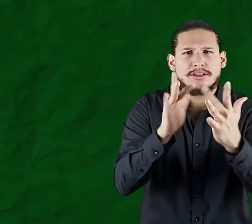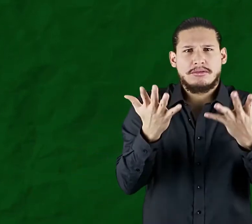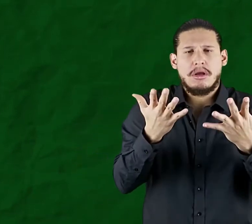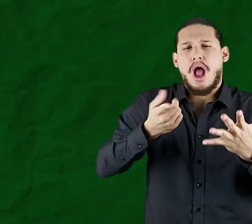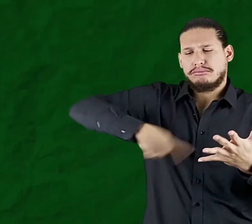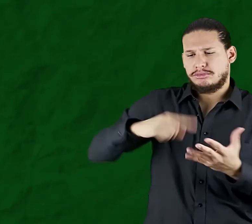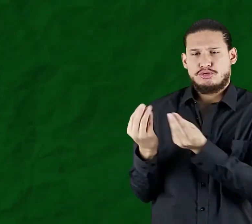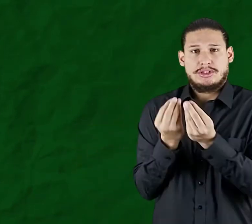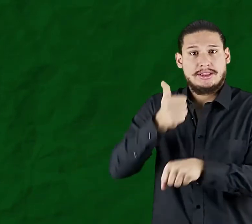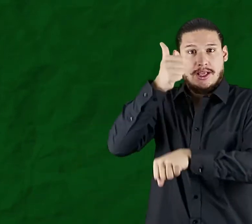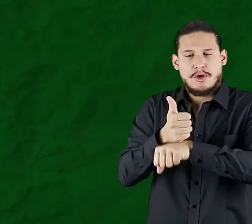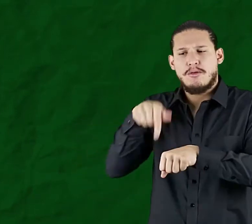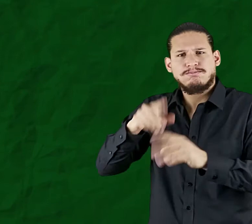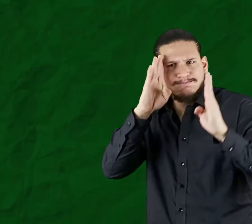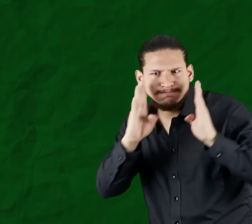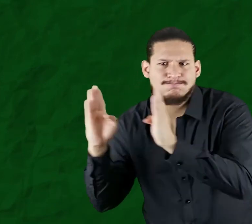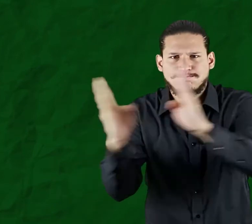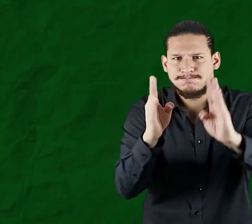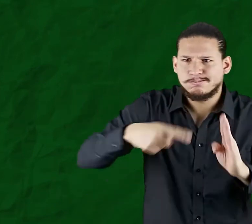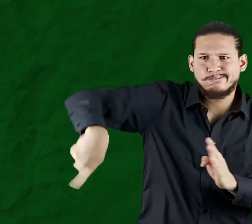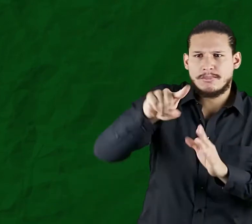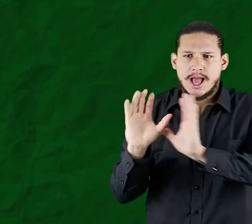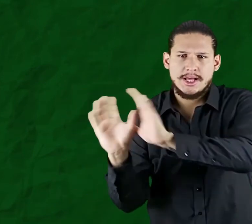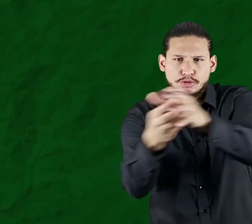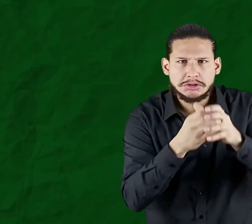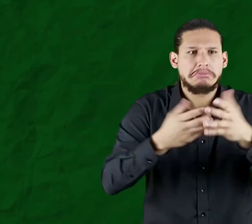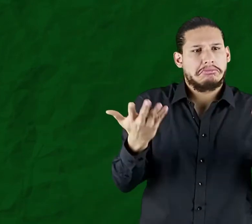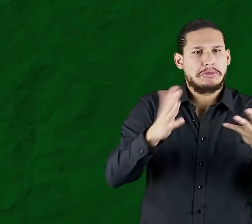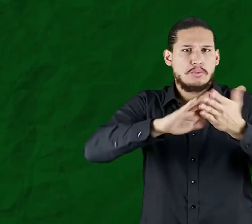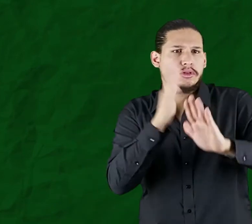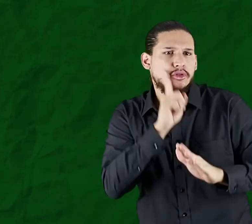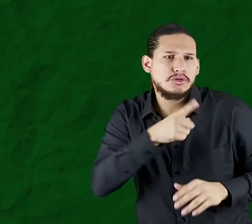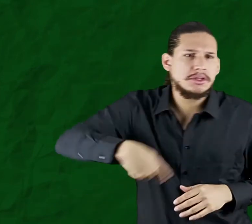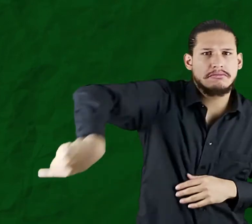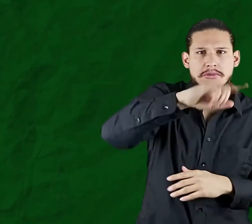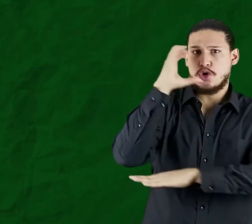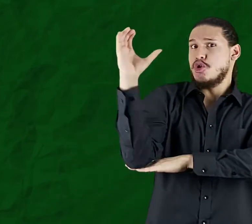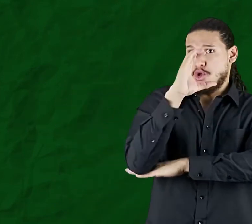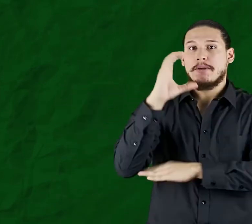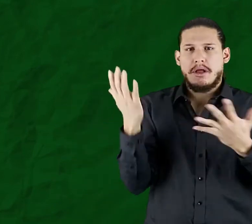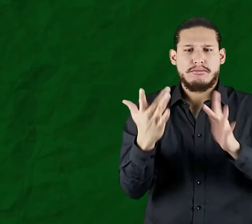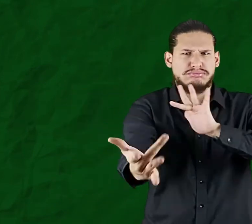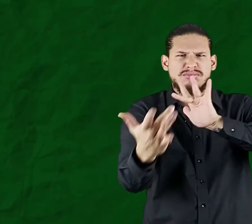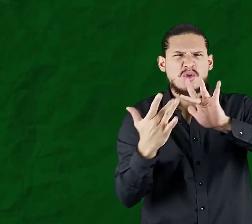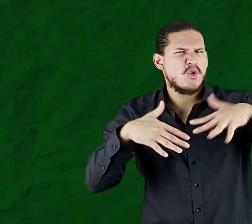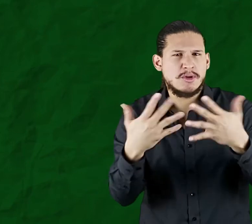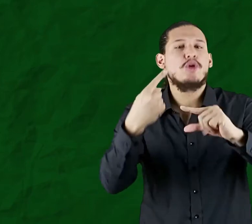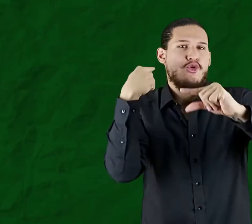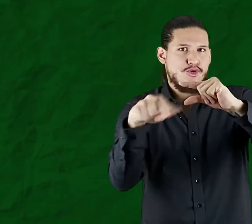¿Alguna inquietud pueden contactarse con el Consejo Directivo de la Federación, el cual está dispuesto a atender a las asociaciones